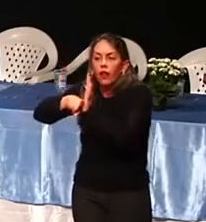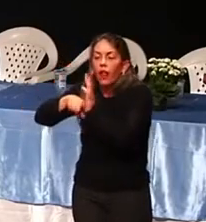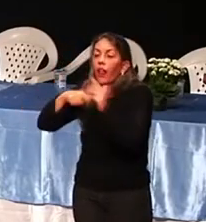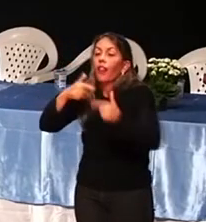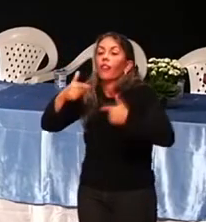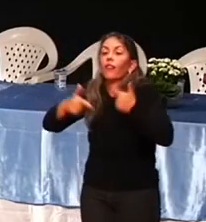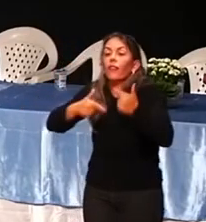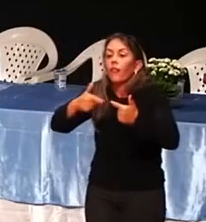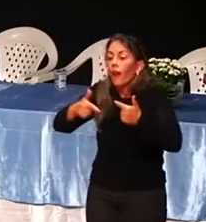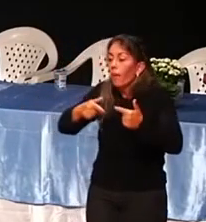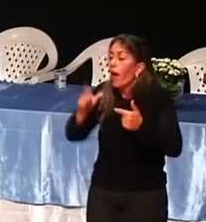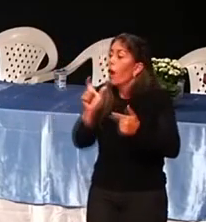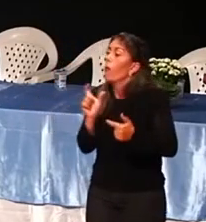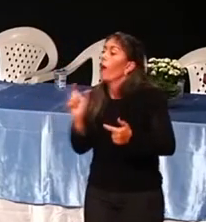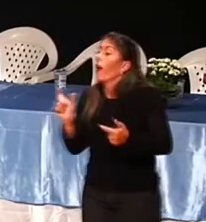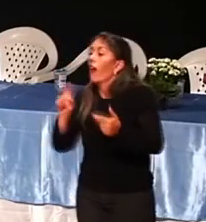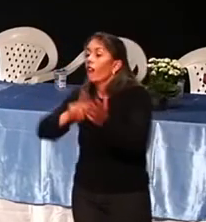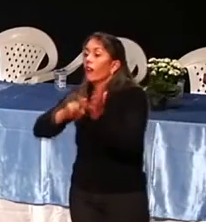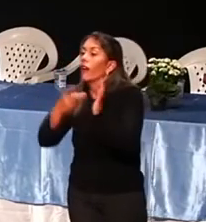que é aparelho de tortura.